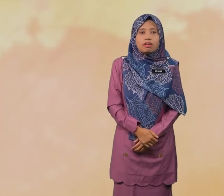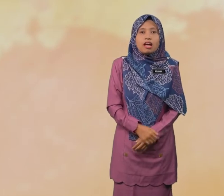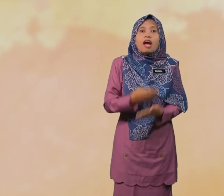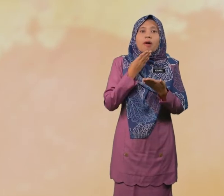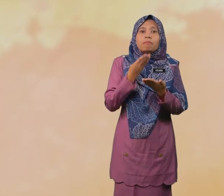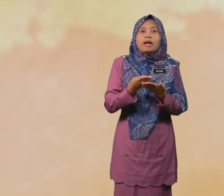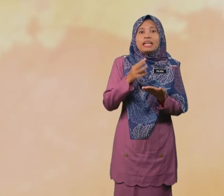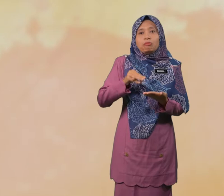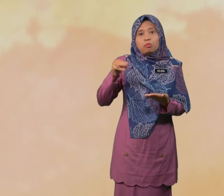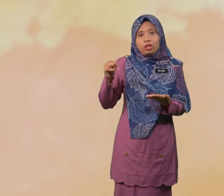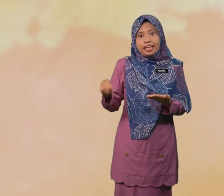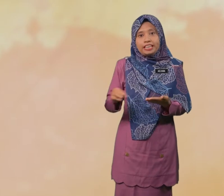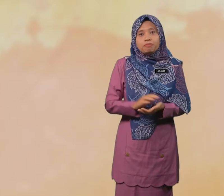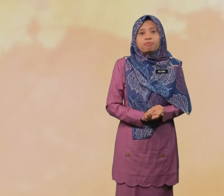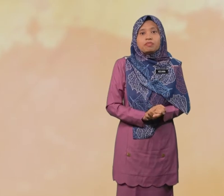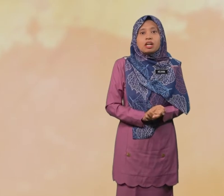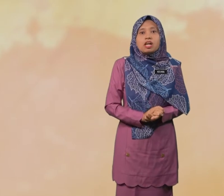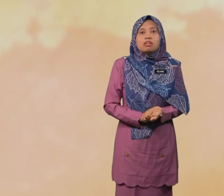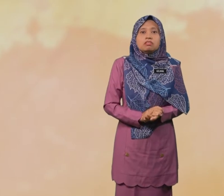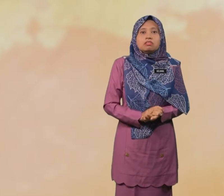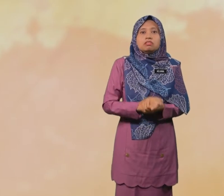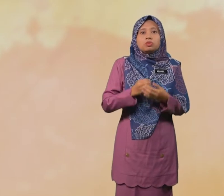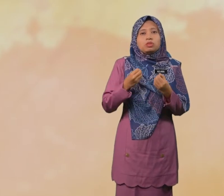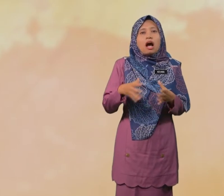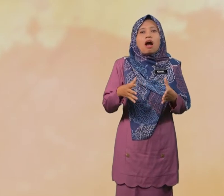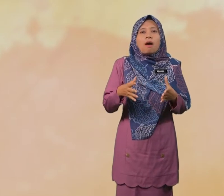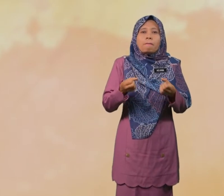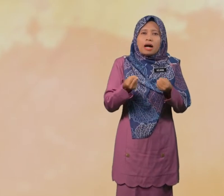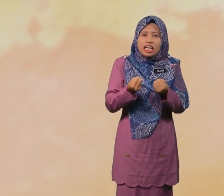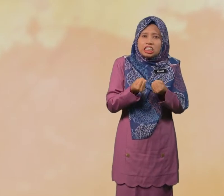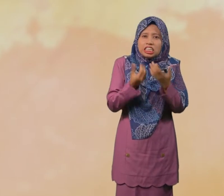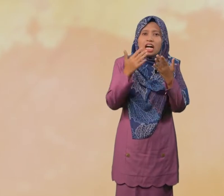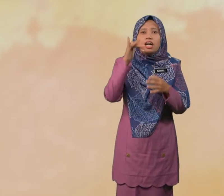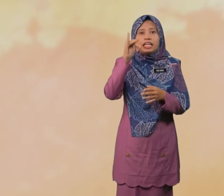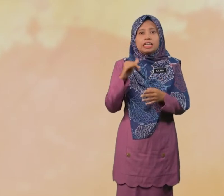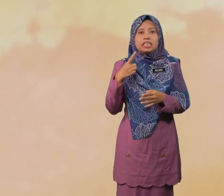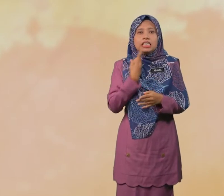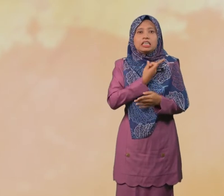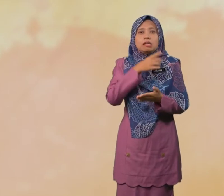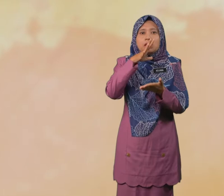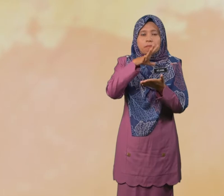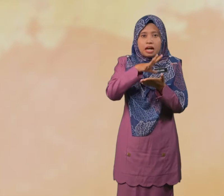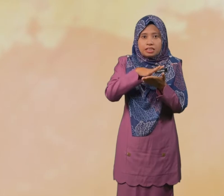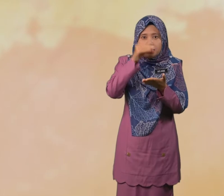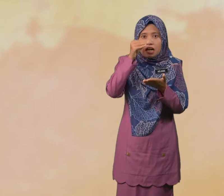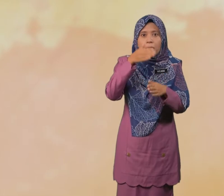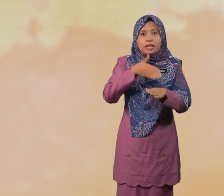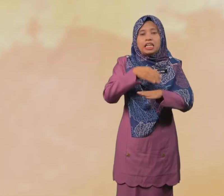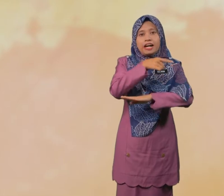Baiklah Murid-murid Sudah Banyak Yang kita Belajar Pada hari